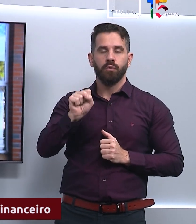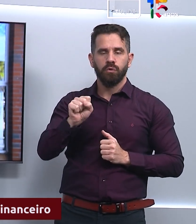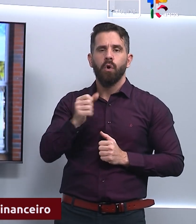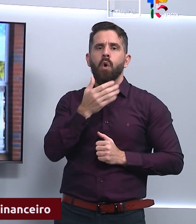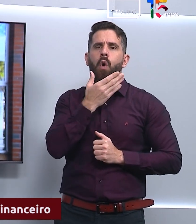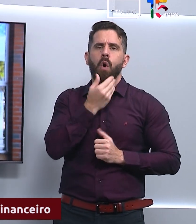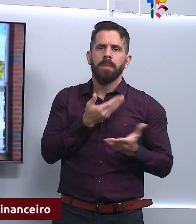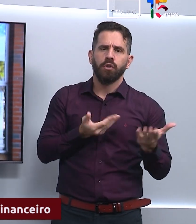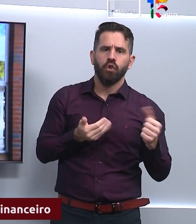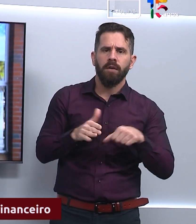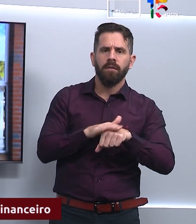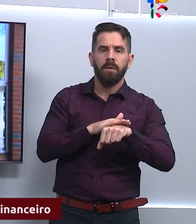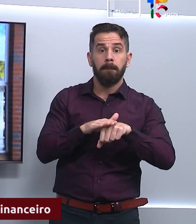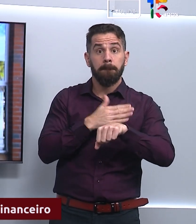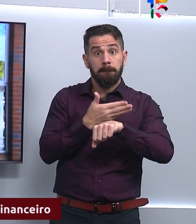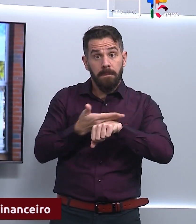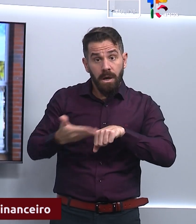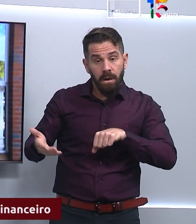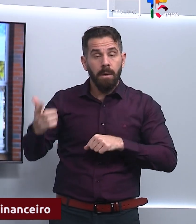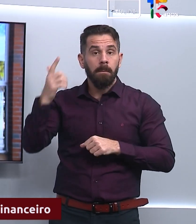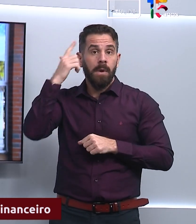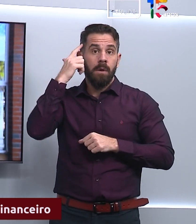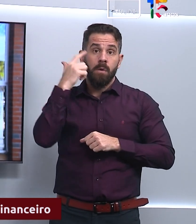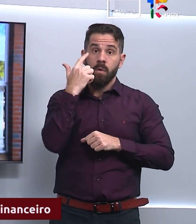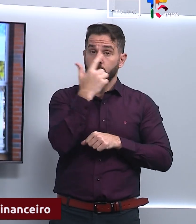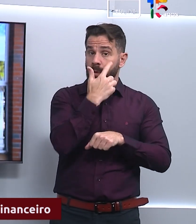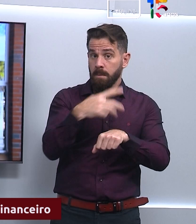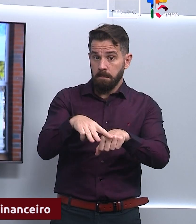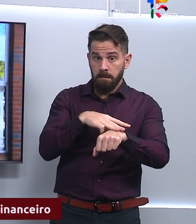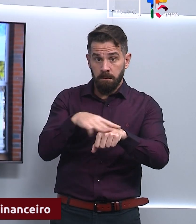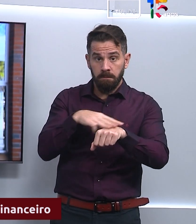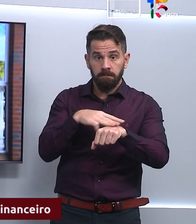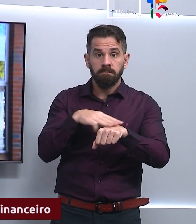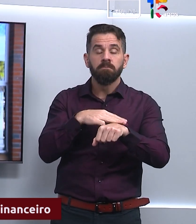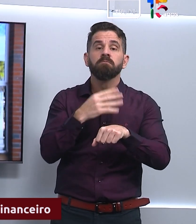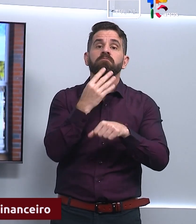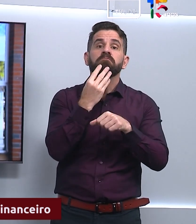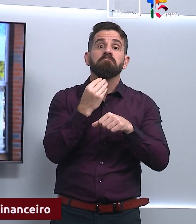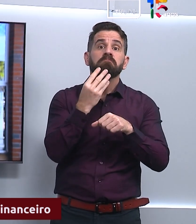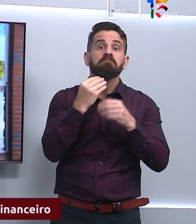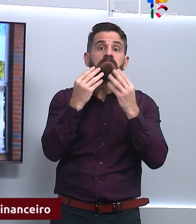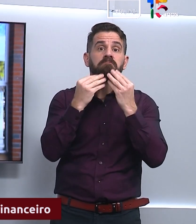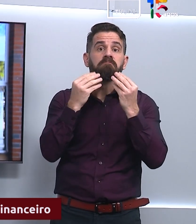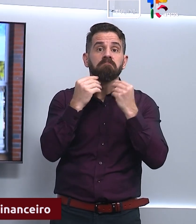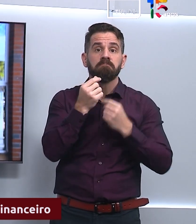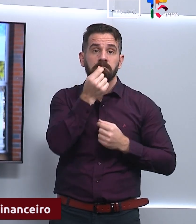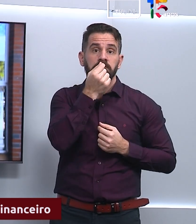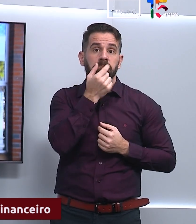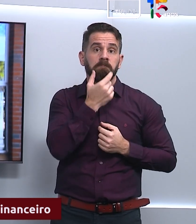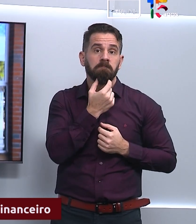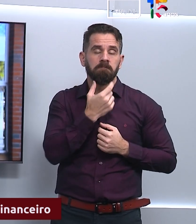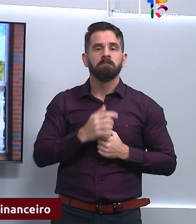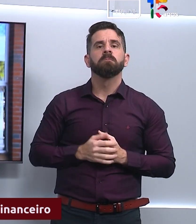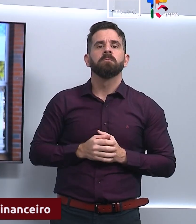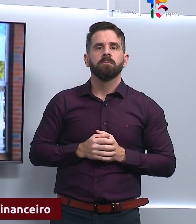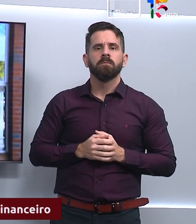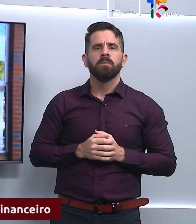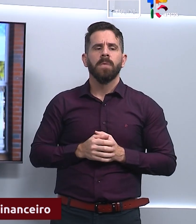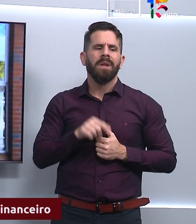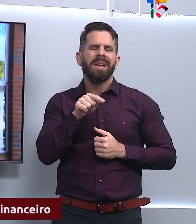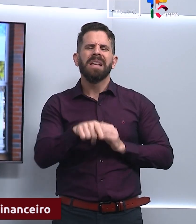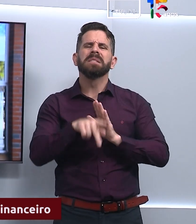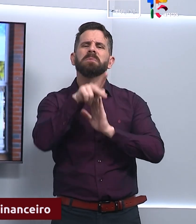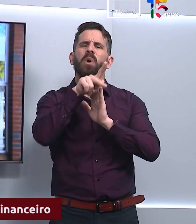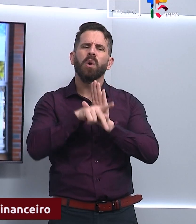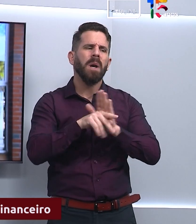eu sou um homem jovem branco com cabelos e olhos castanhos e também um cavanhaque fino. O Pé de Meia é um programa de incentivo